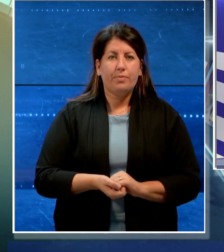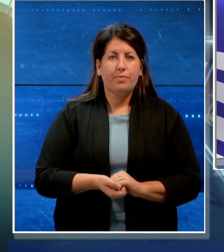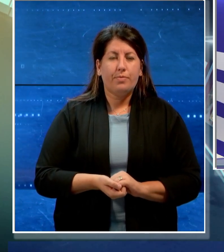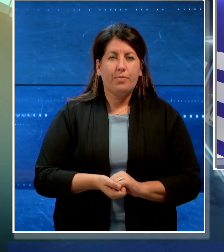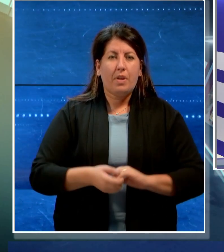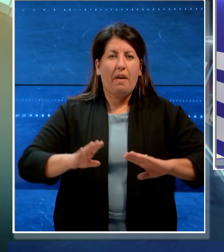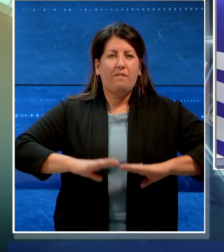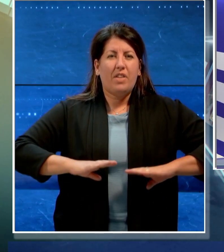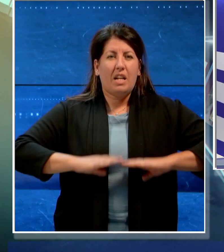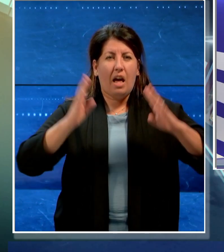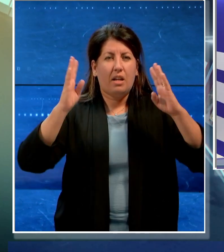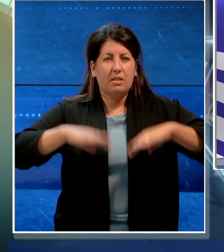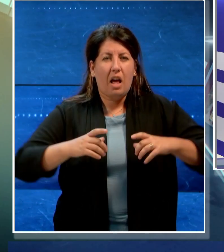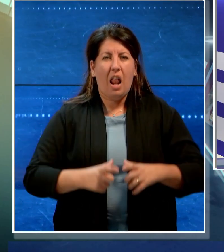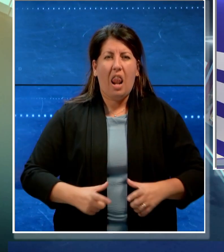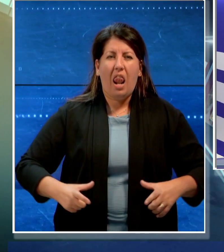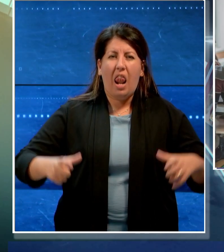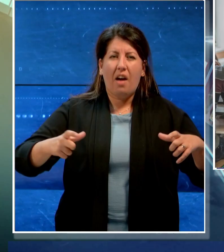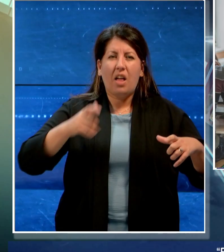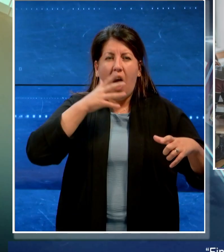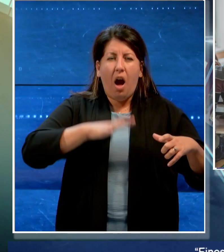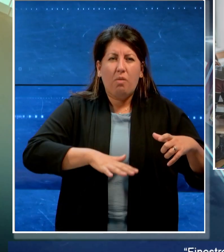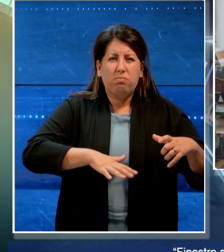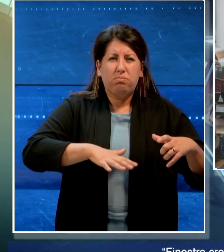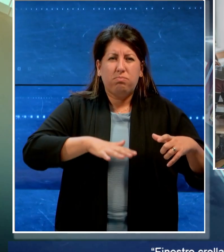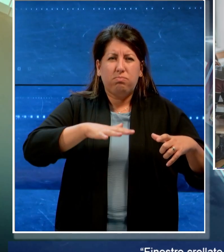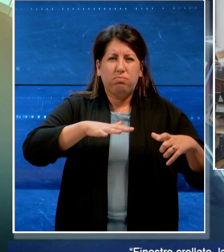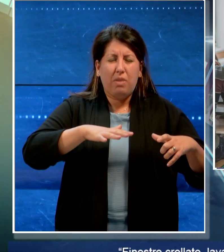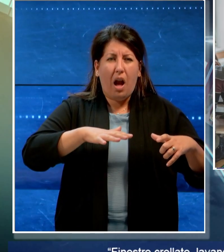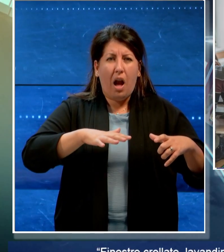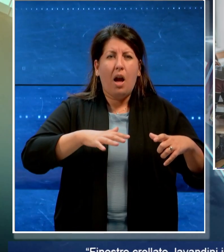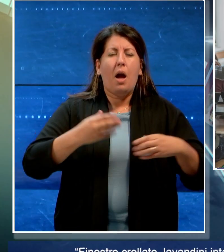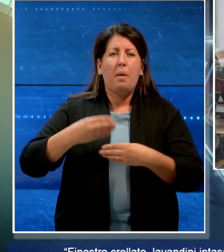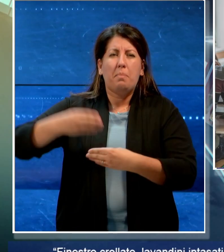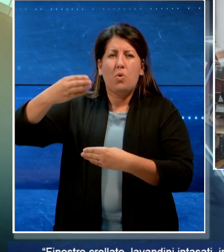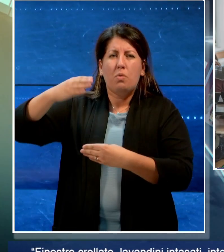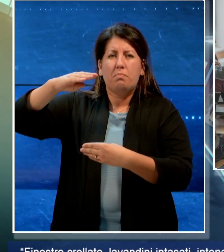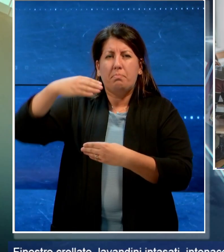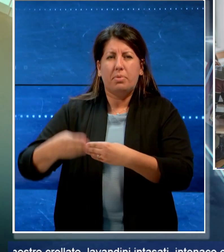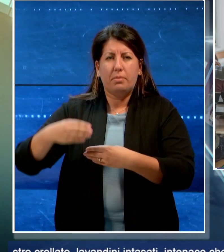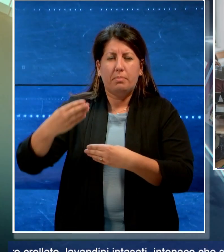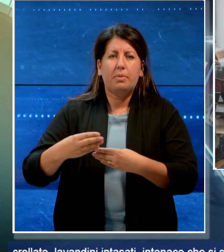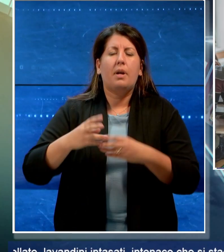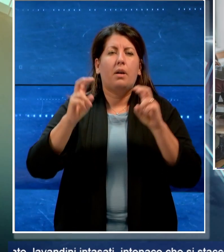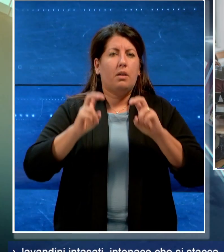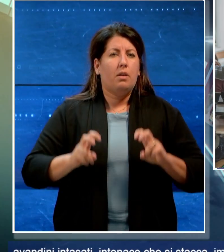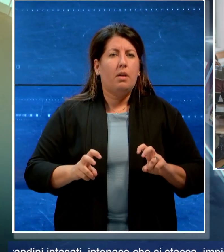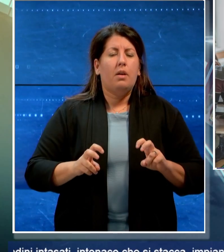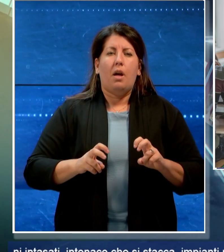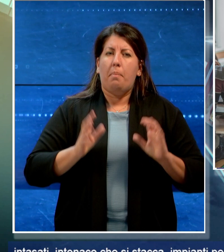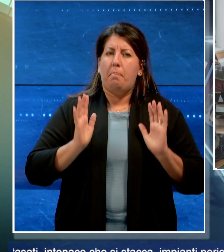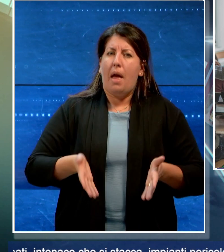Finestre crollate, lavandini intasati in tonaco che si stacca, impianti pericolosi, non